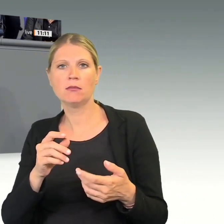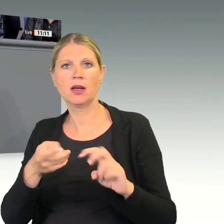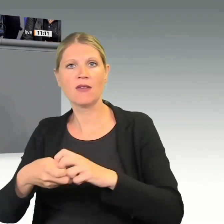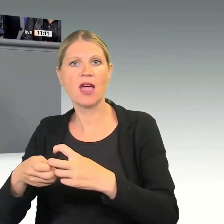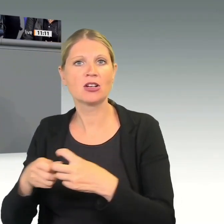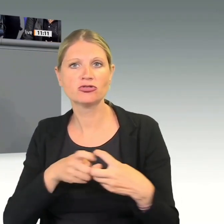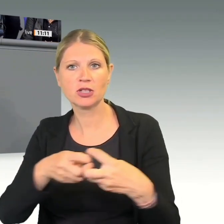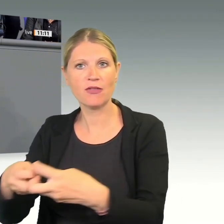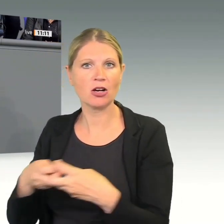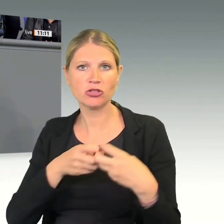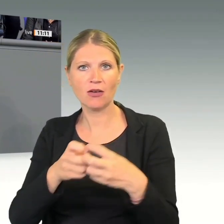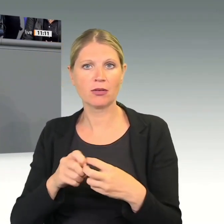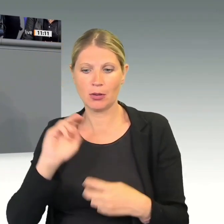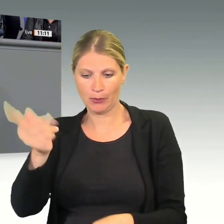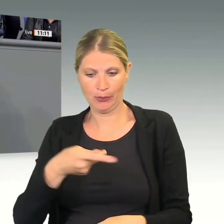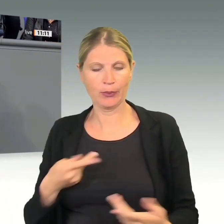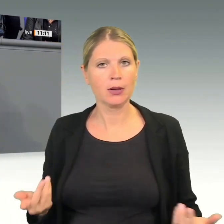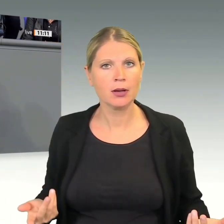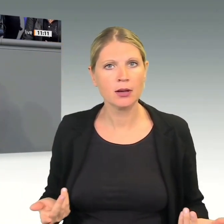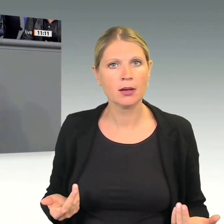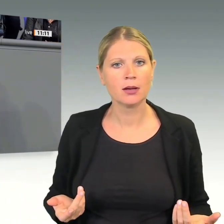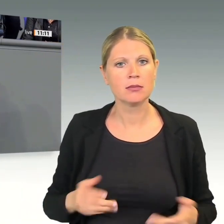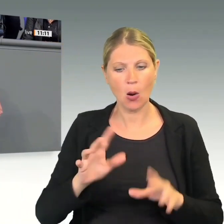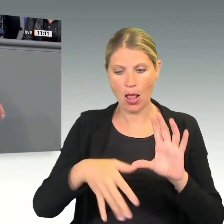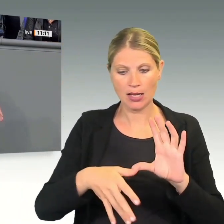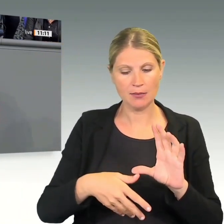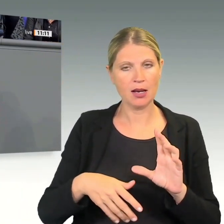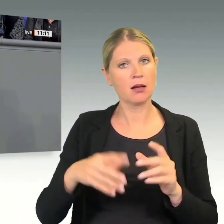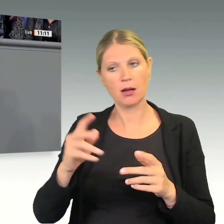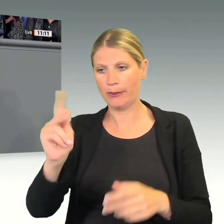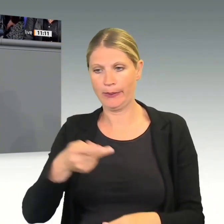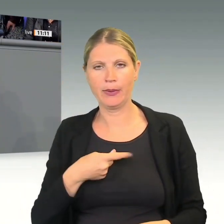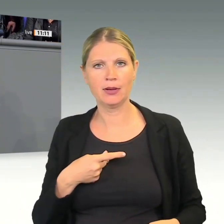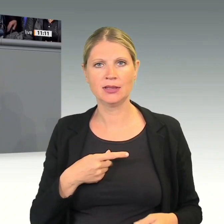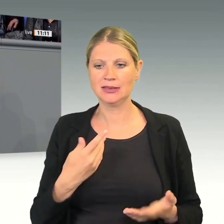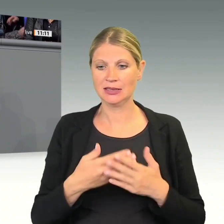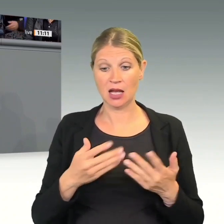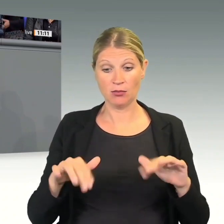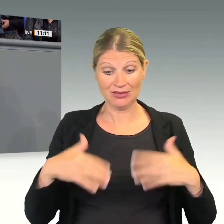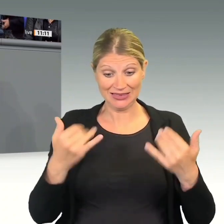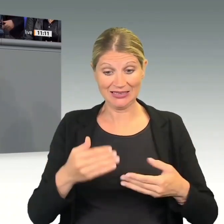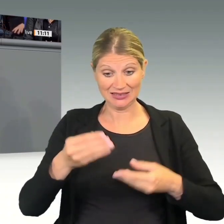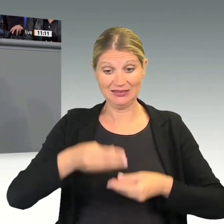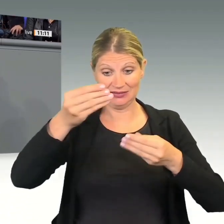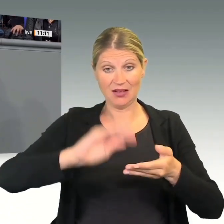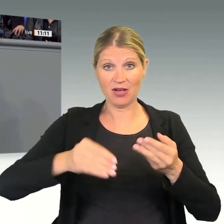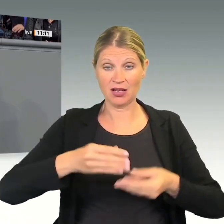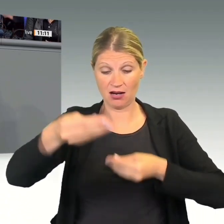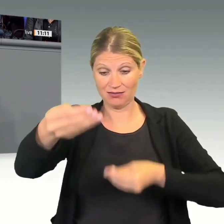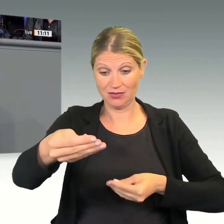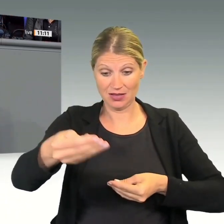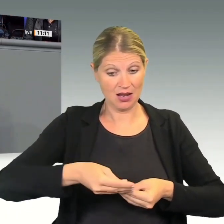sehen das ähnlich wie wir. Deshalb glaube ich nicht, dass das, was jetzt auf dem Tisch liegt, jemals unterschrieben ratifiziert wird. Frau Klöckner,